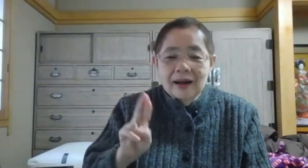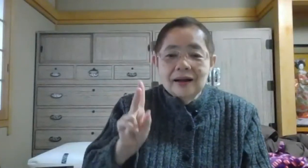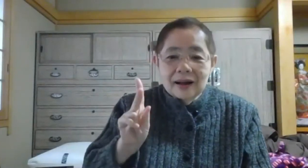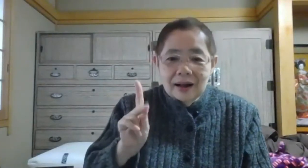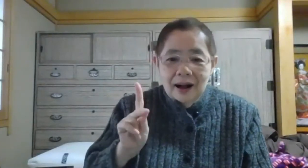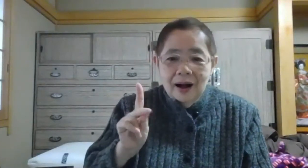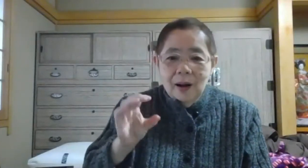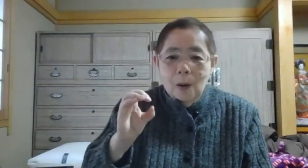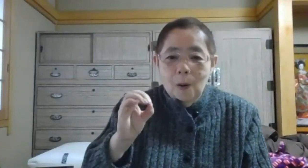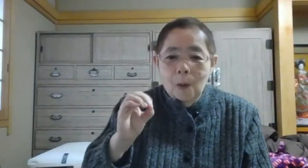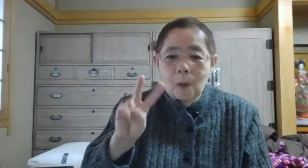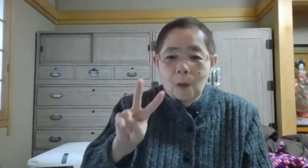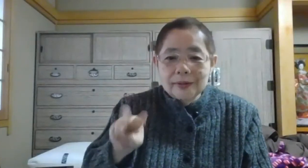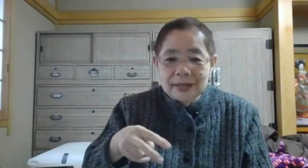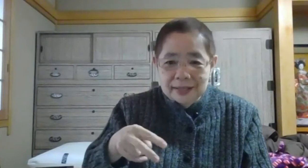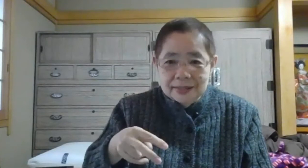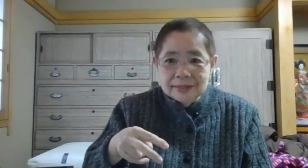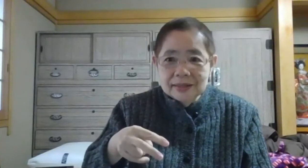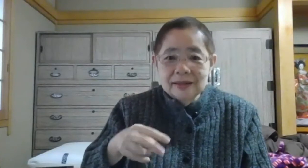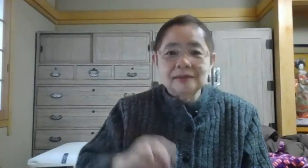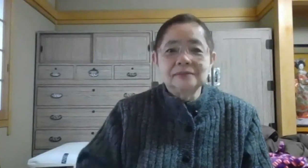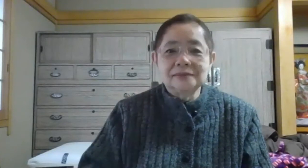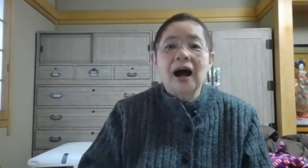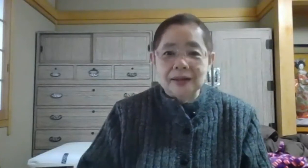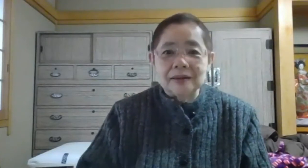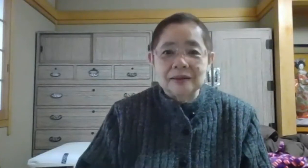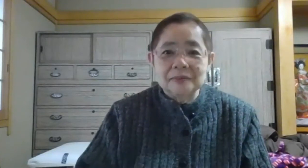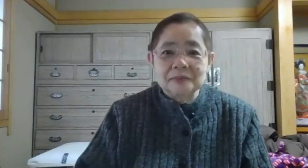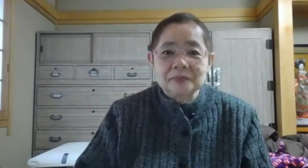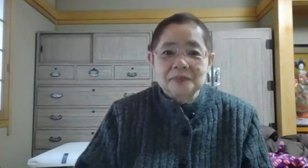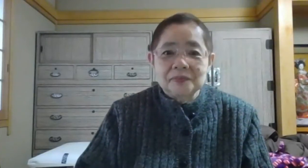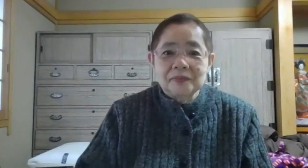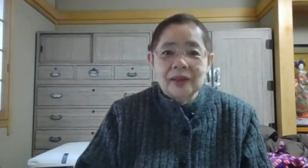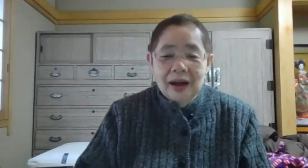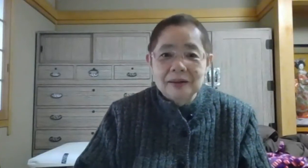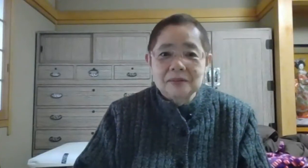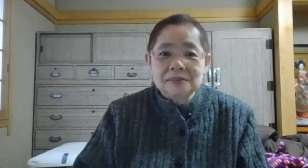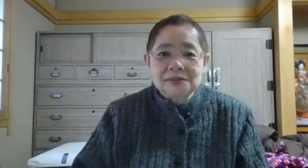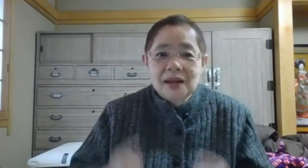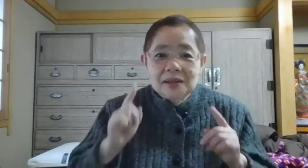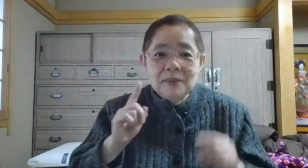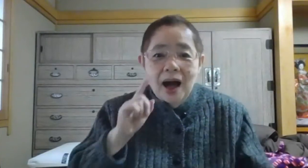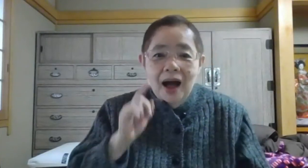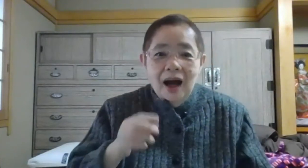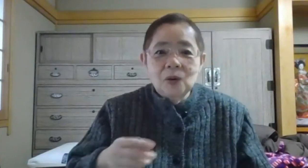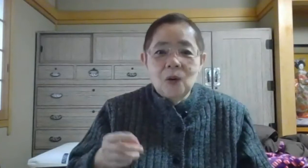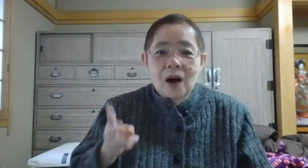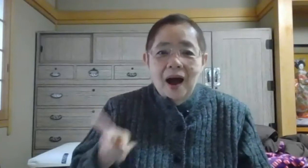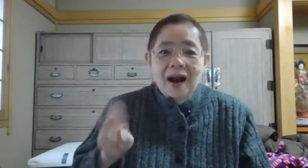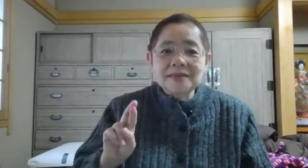カオリわかりましたはいいまあの原さん